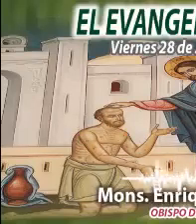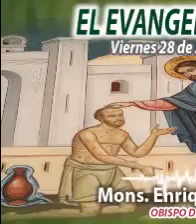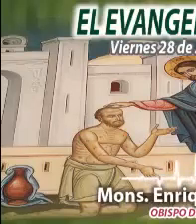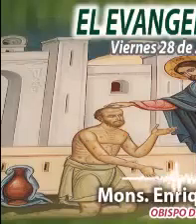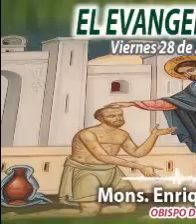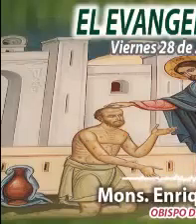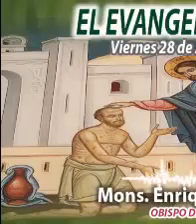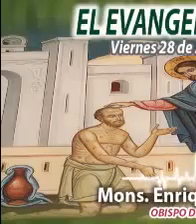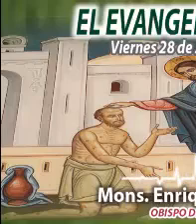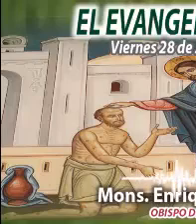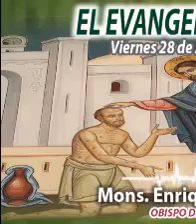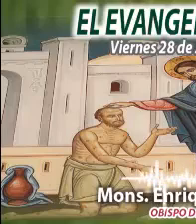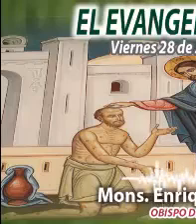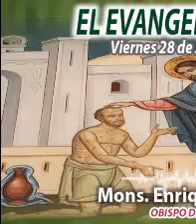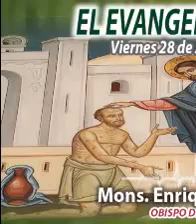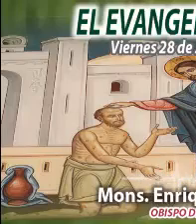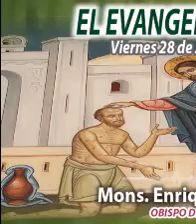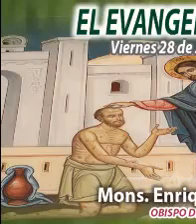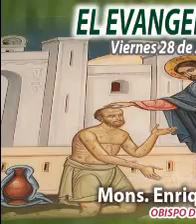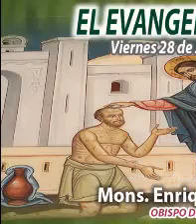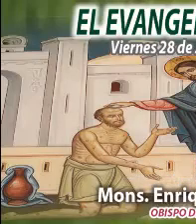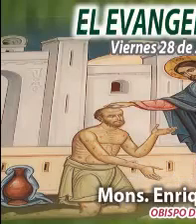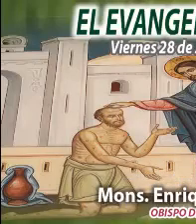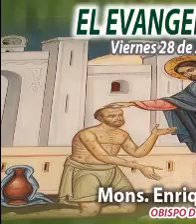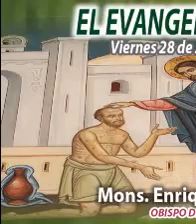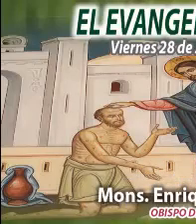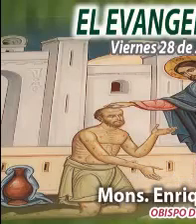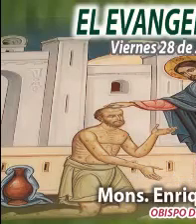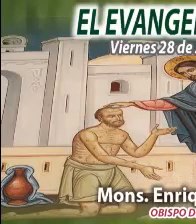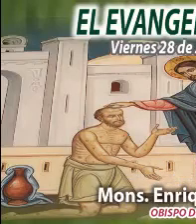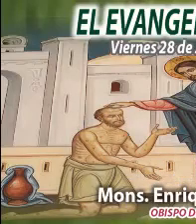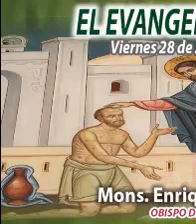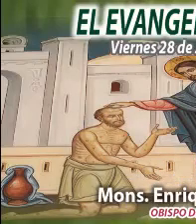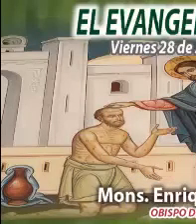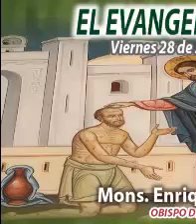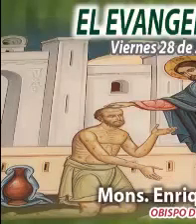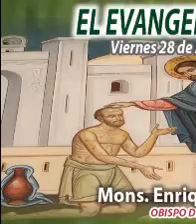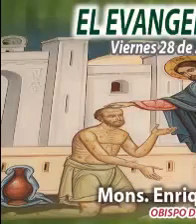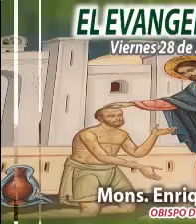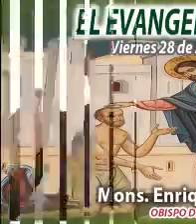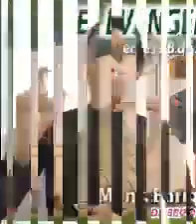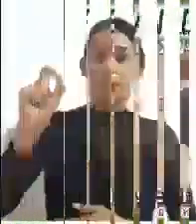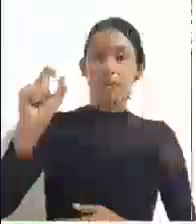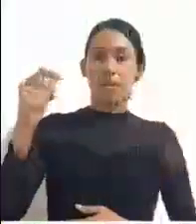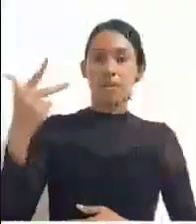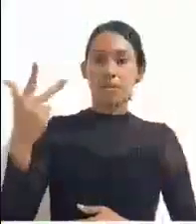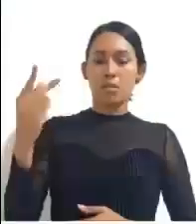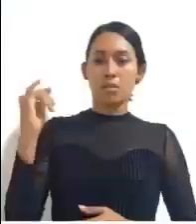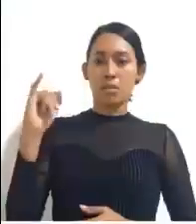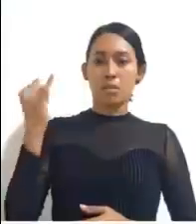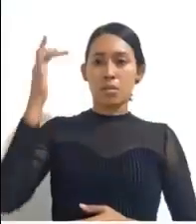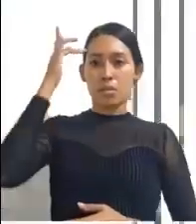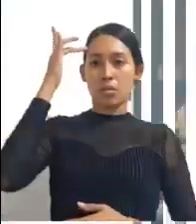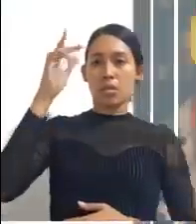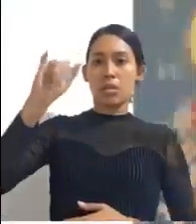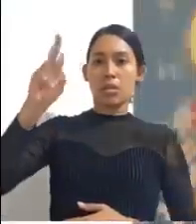Alimentame, sálame, acompáñame. 28 de